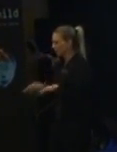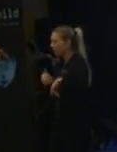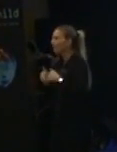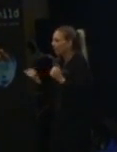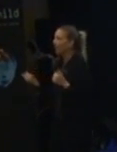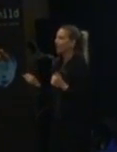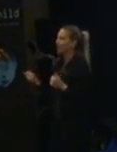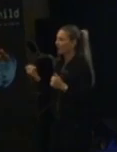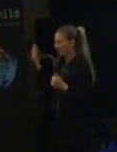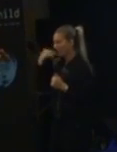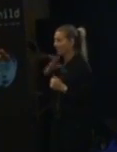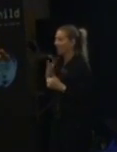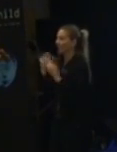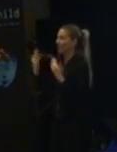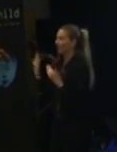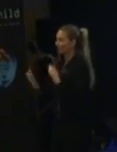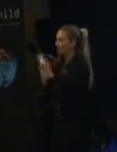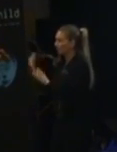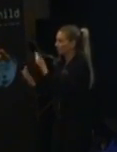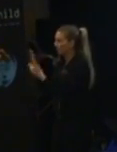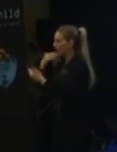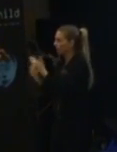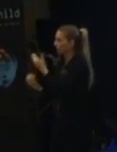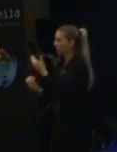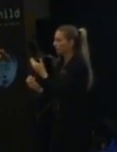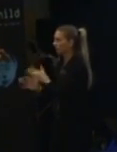man på lite fler så kan man stimulera igång tankarna.